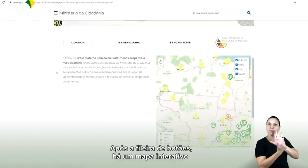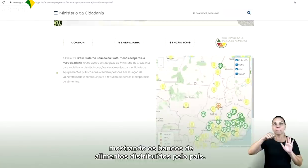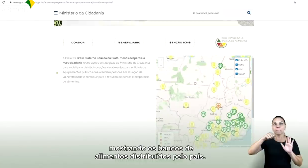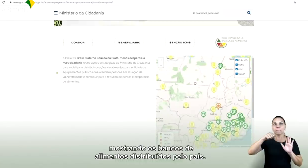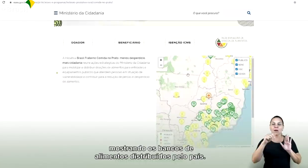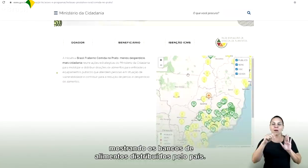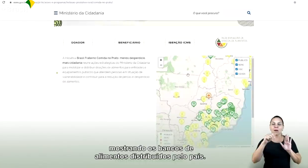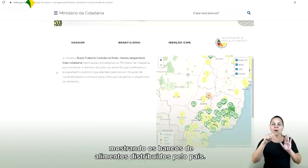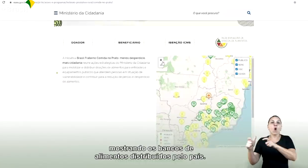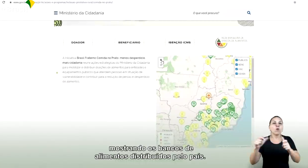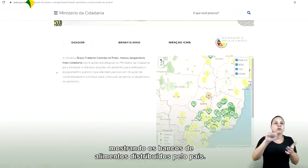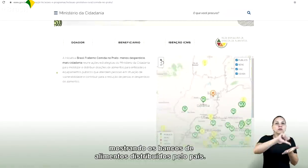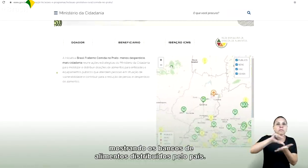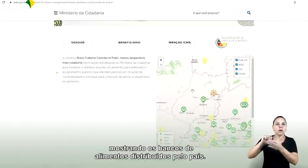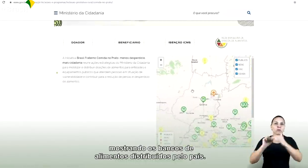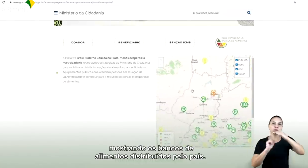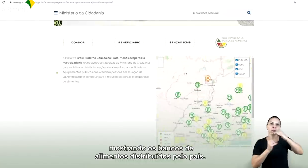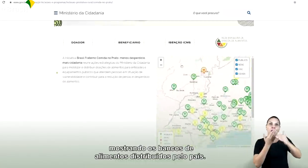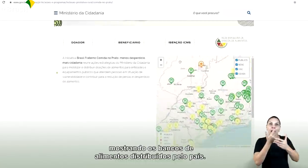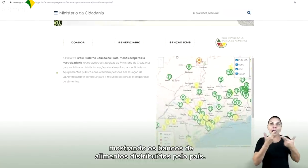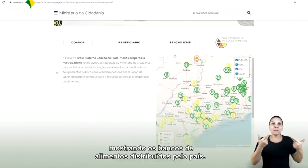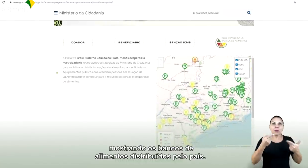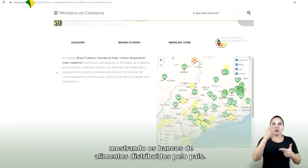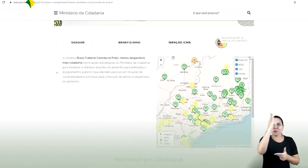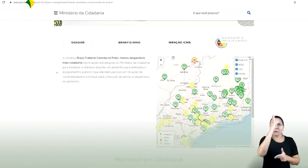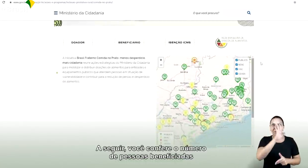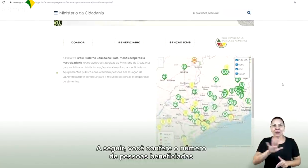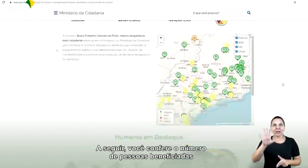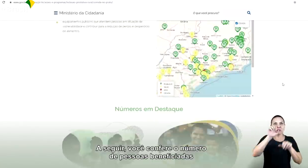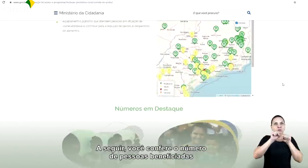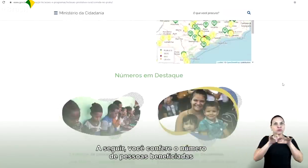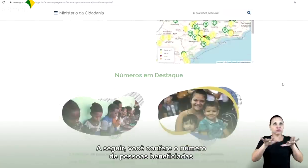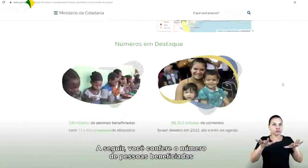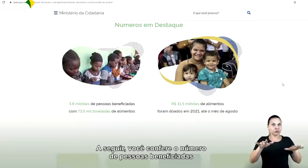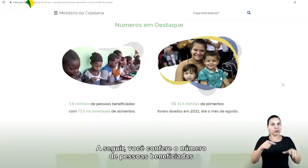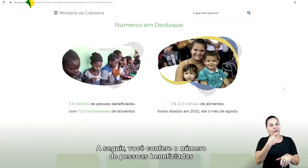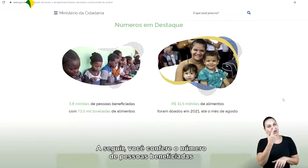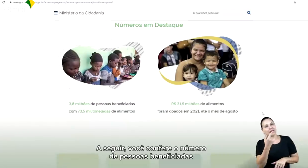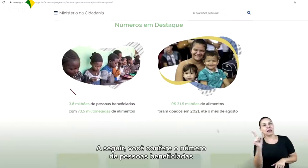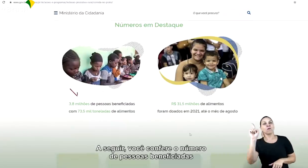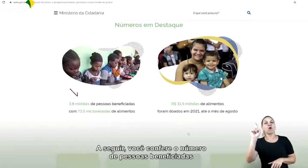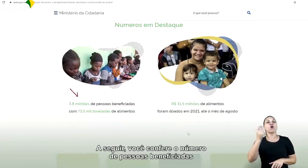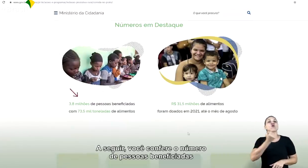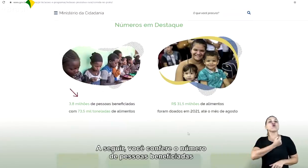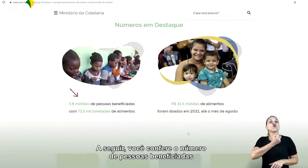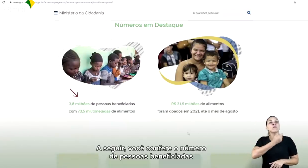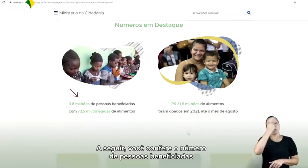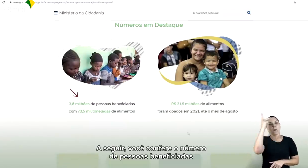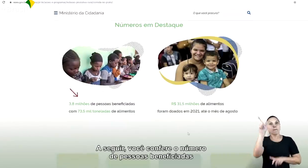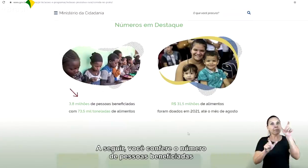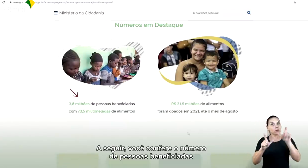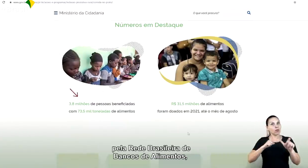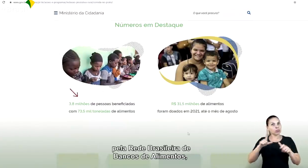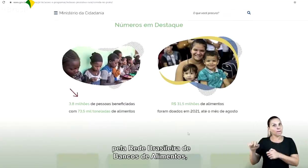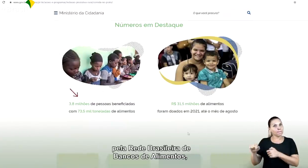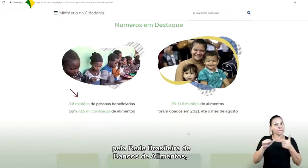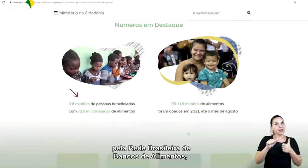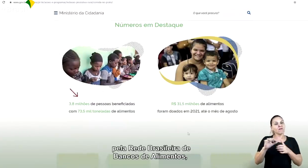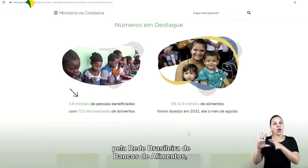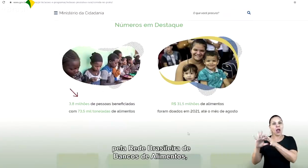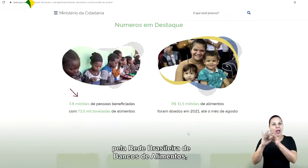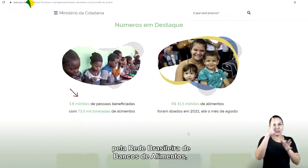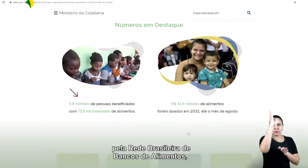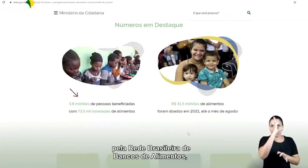mostrando os bancos de alimentos distribuídos pelo país. A seguir, você confere o número de pessoas beneficiadas pela Rede